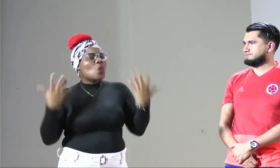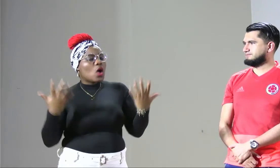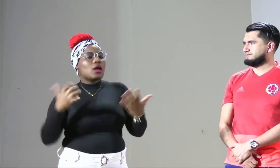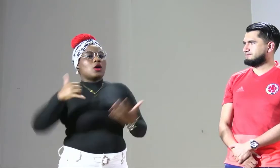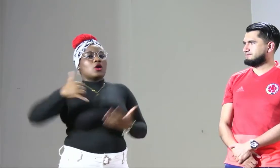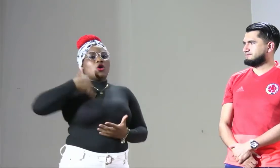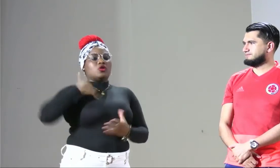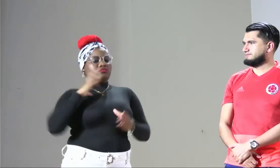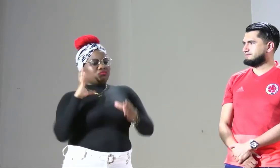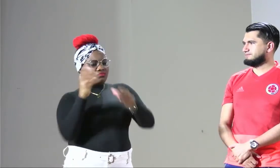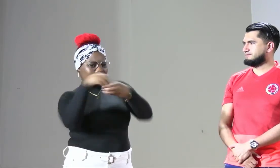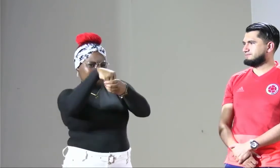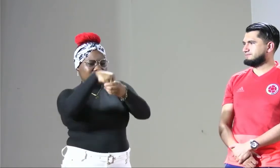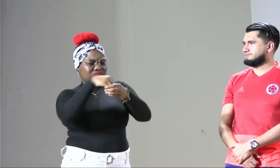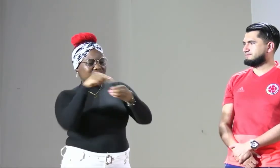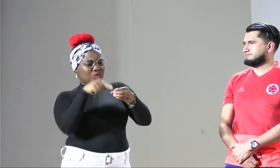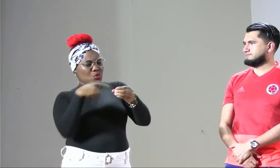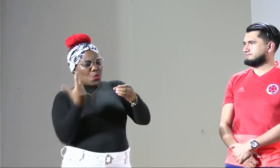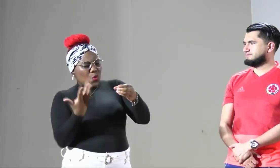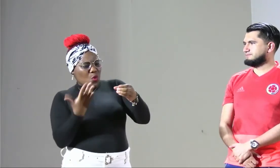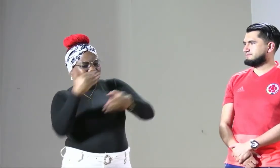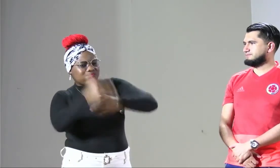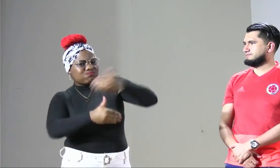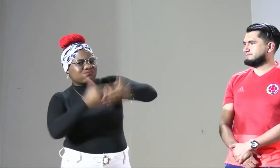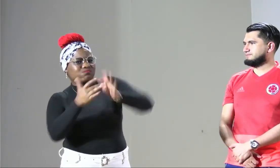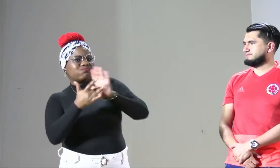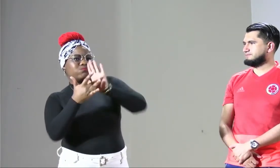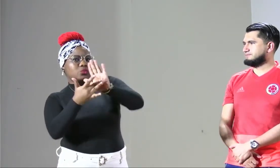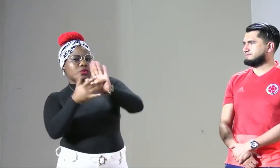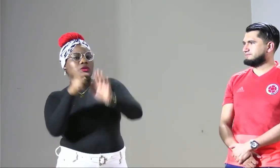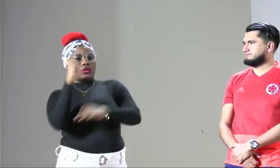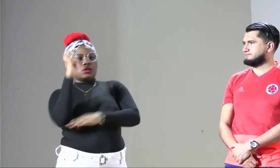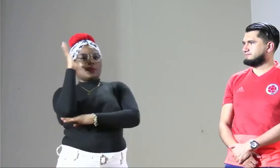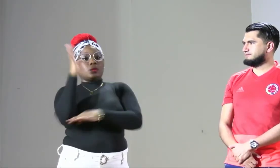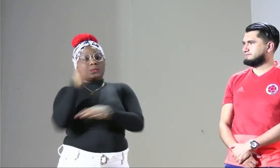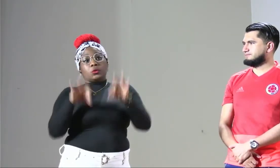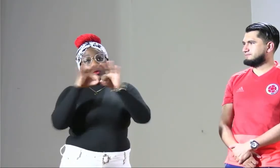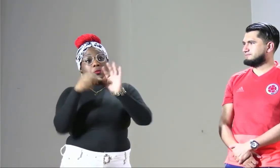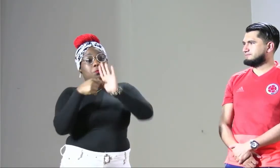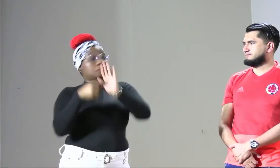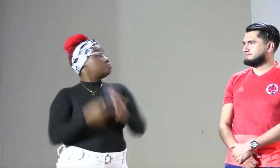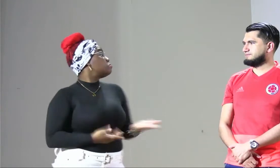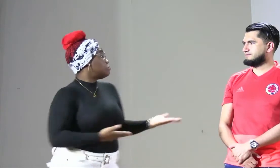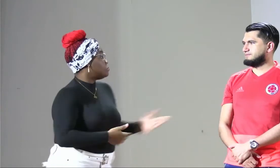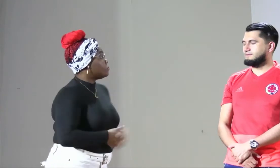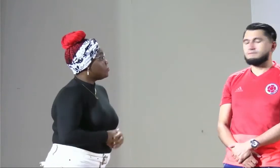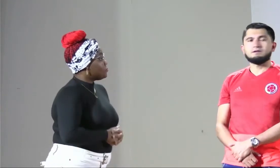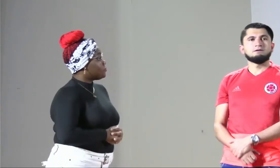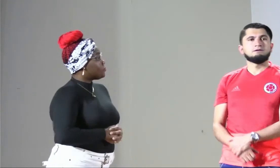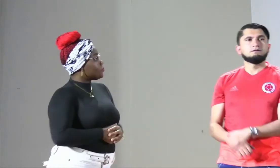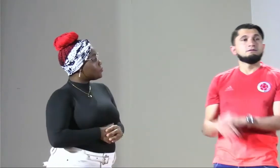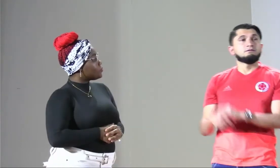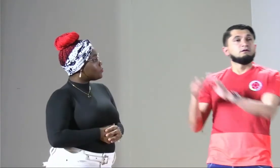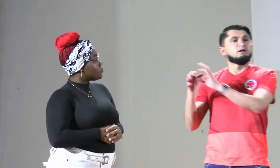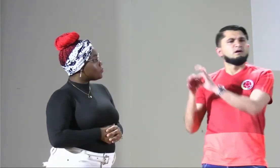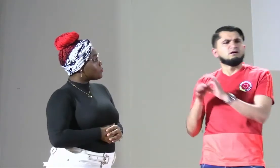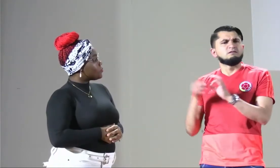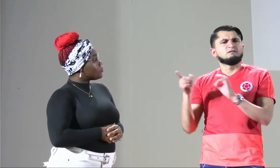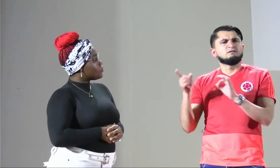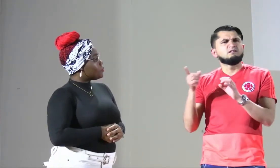María Cristina Caicedo. Ella hace parte del proceso de jóvenes y pues bueno, va a hablarnos